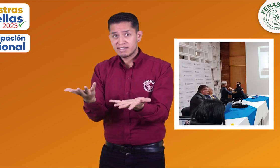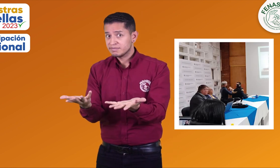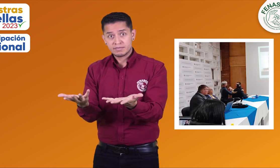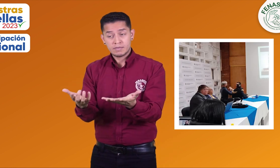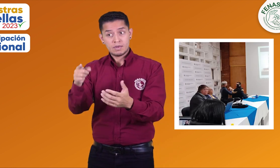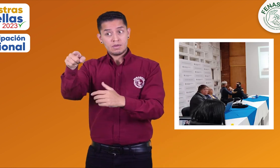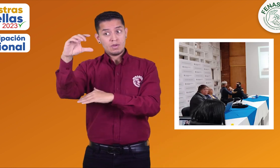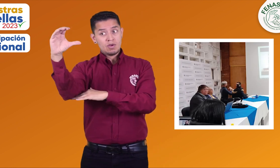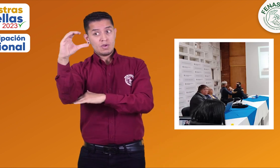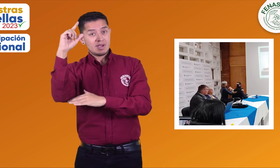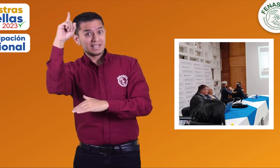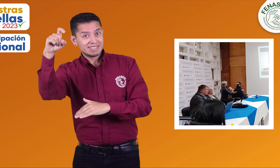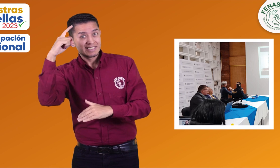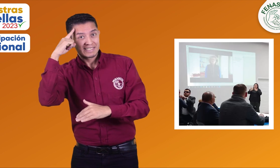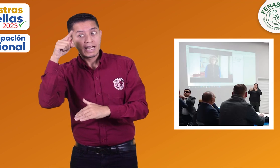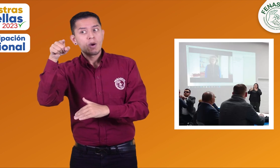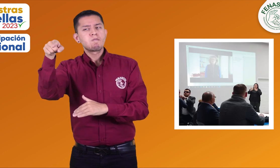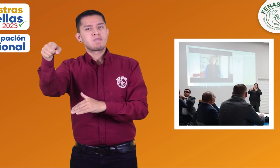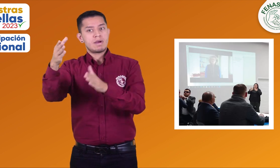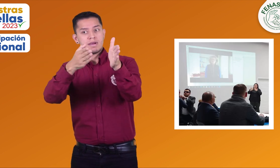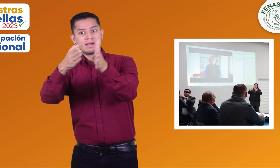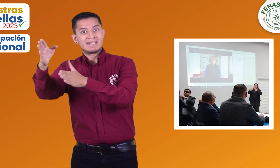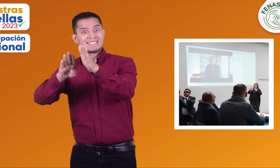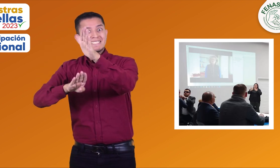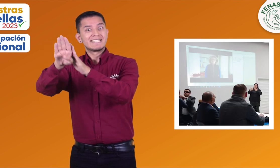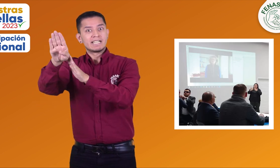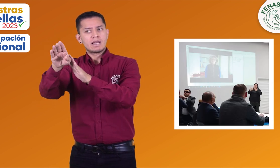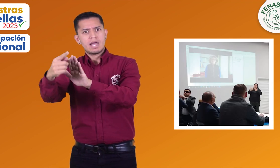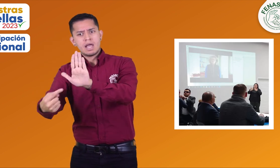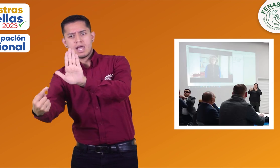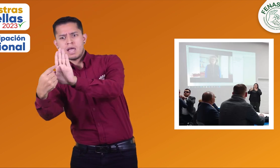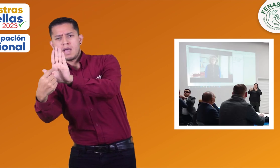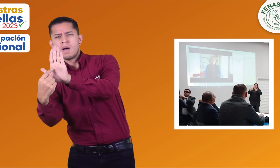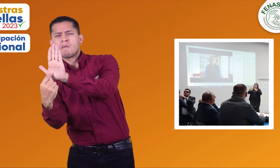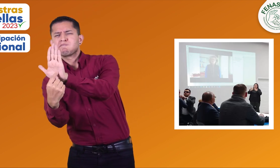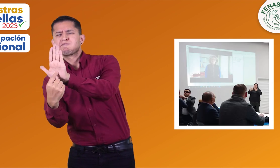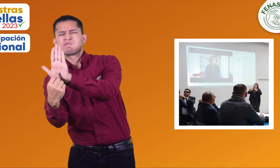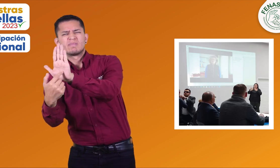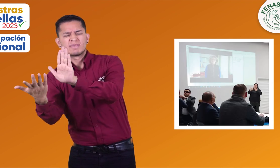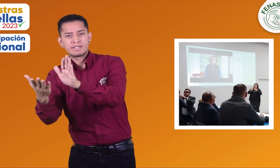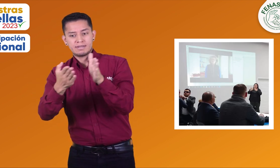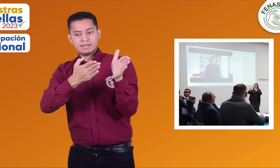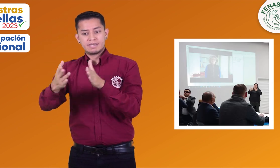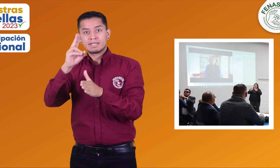en donde la Federación Nacional de Sordos de Colombia trabaja y presiona para conseguir la creación de dicho plan.